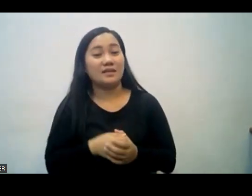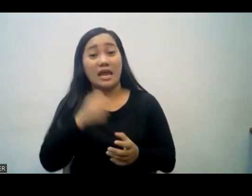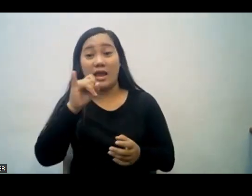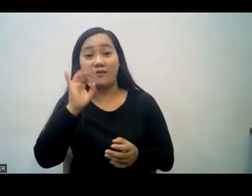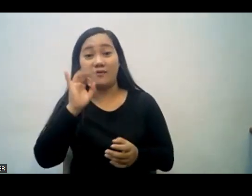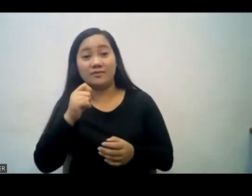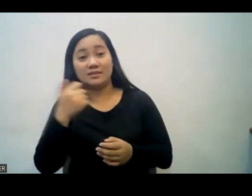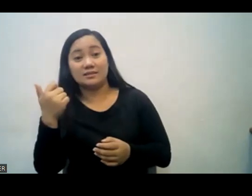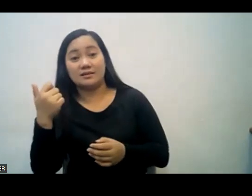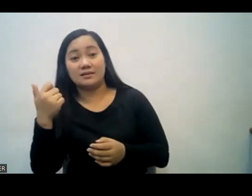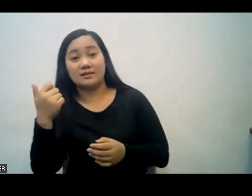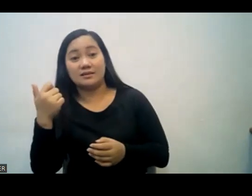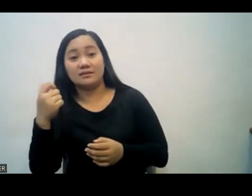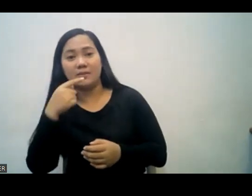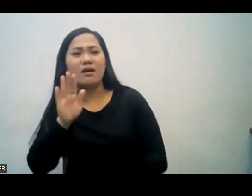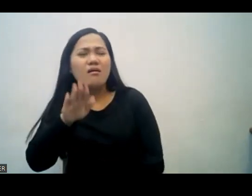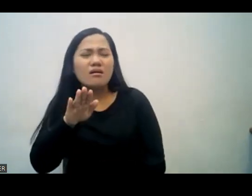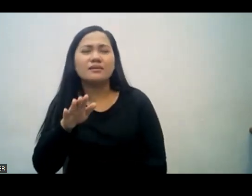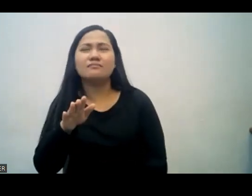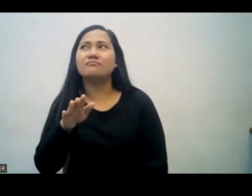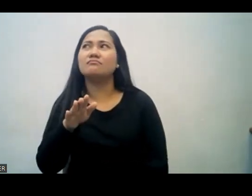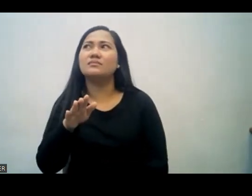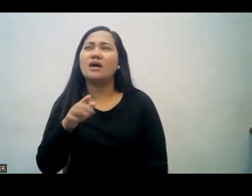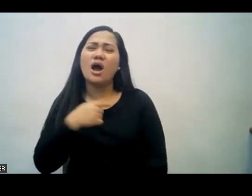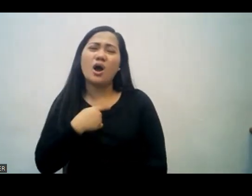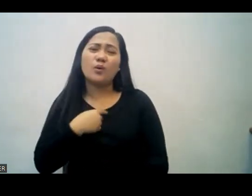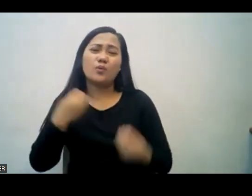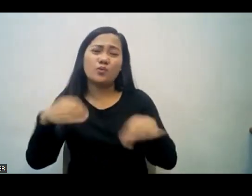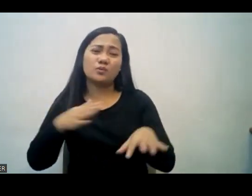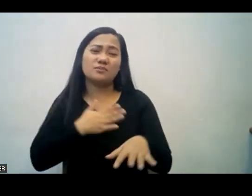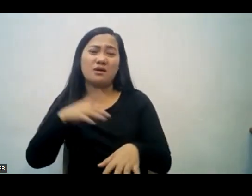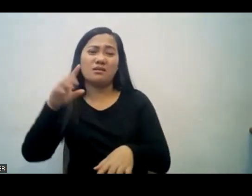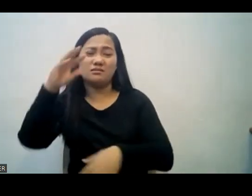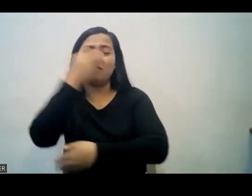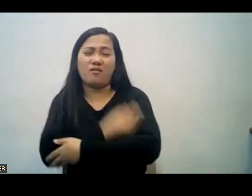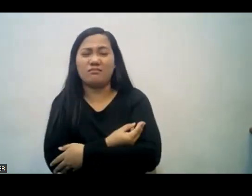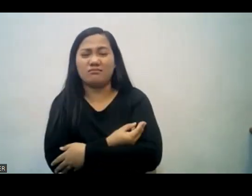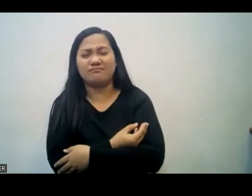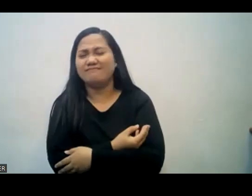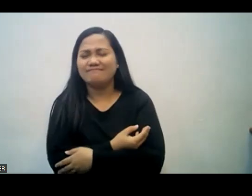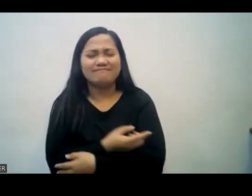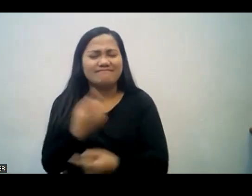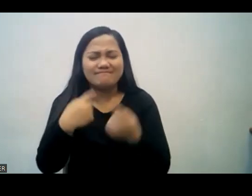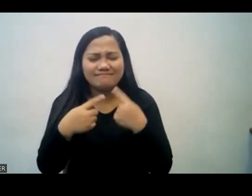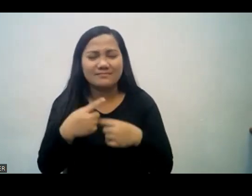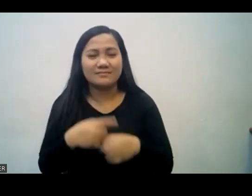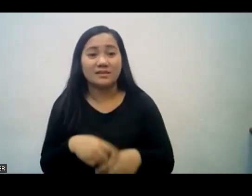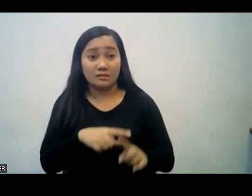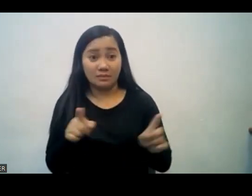the 10 children. Kaya ngunit si Job, sasabihin niya sa atin, sa akin, sampung anak yung nawala. So Job